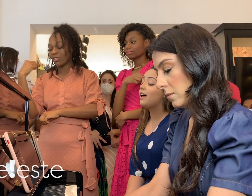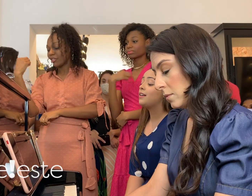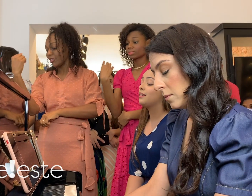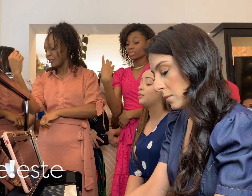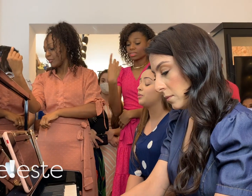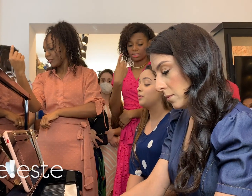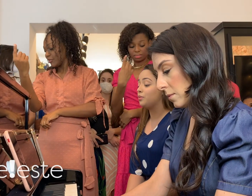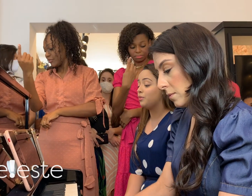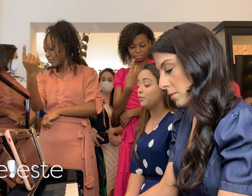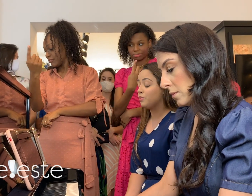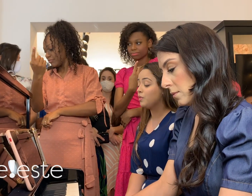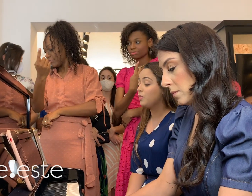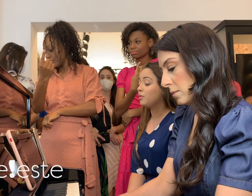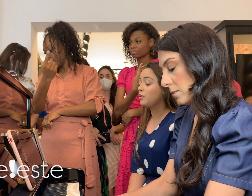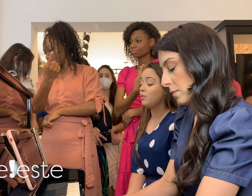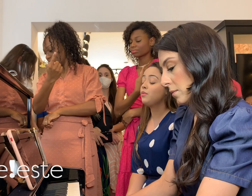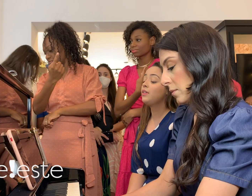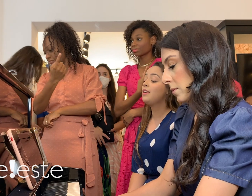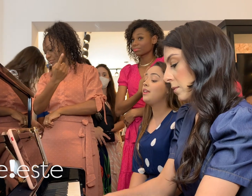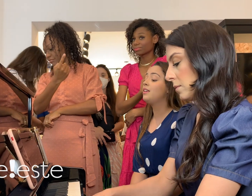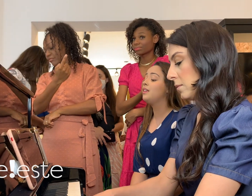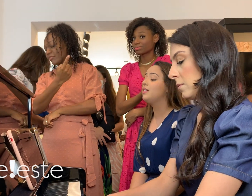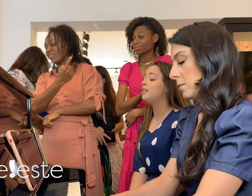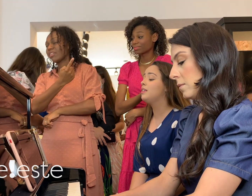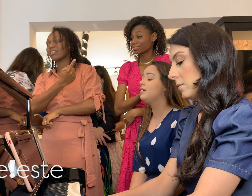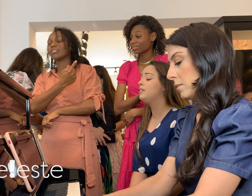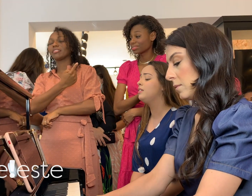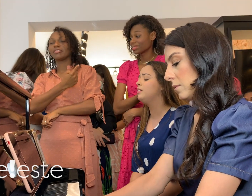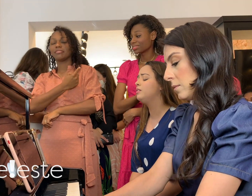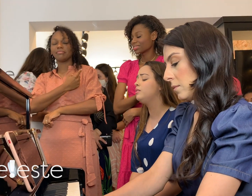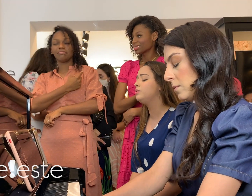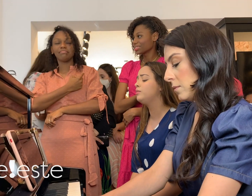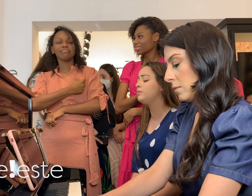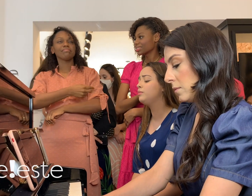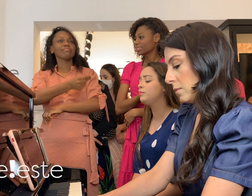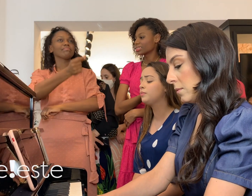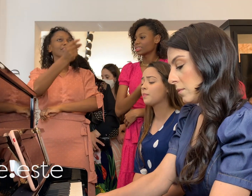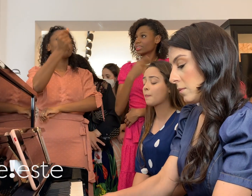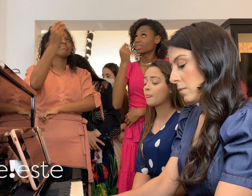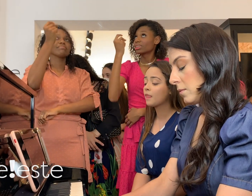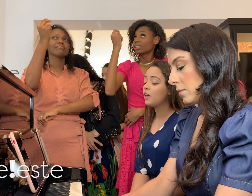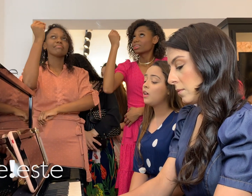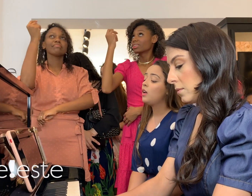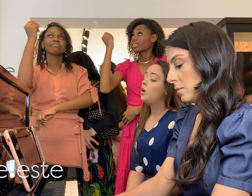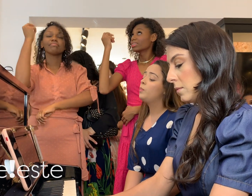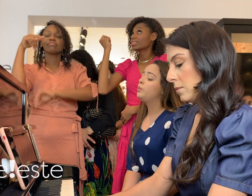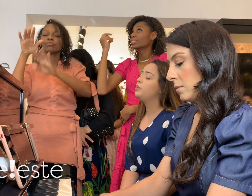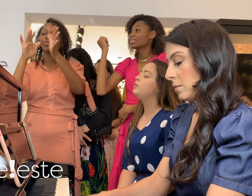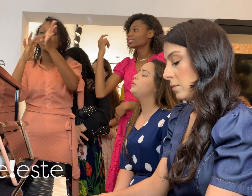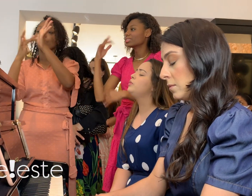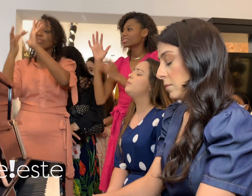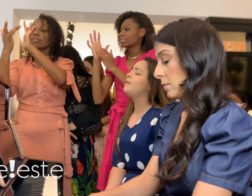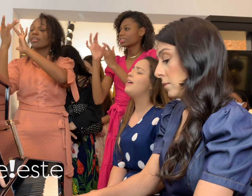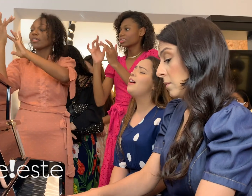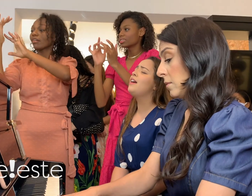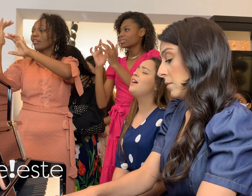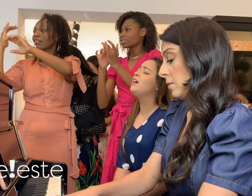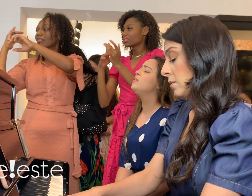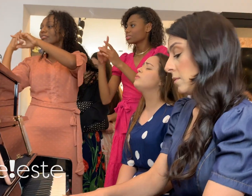luz do meu amor Por meus